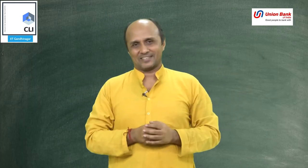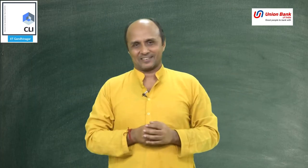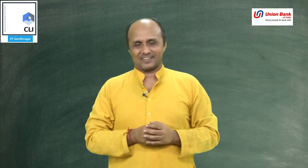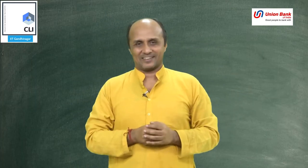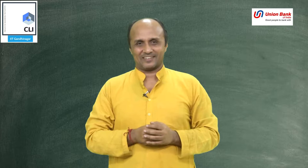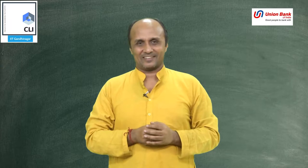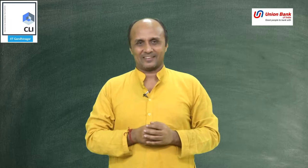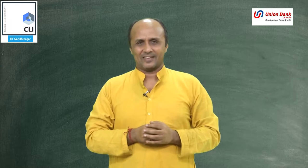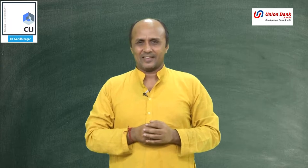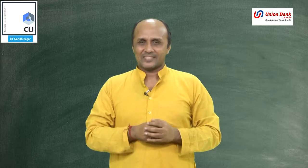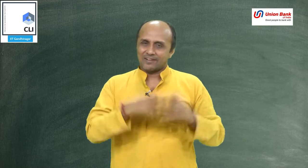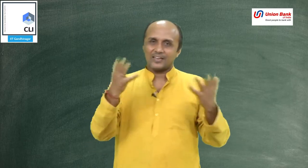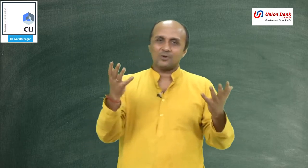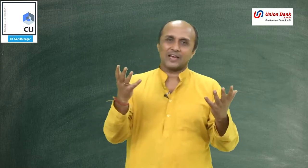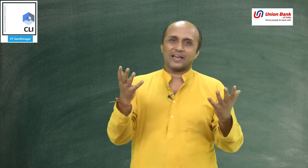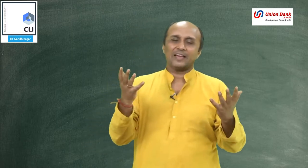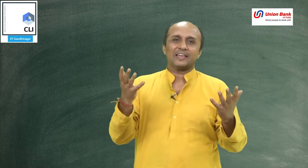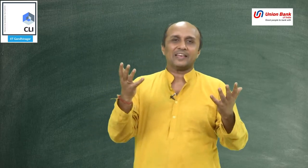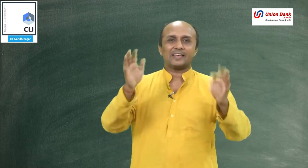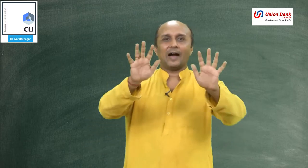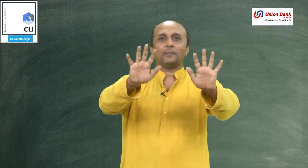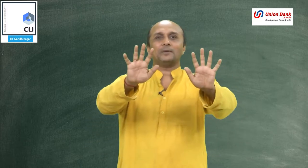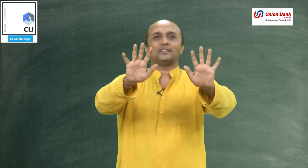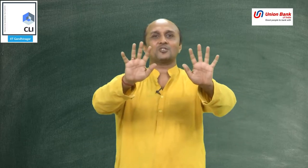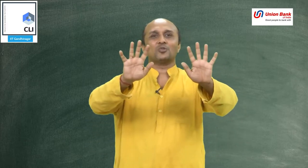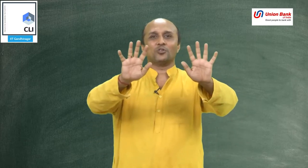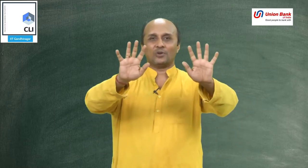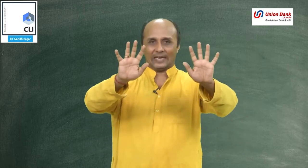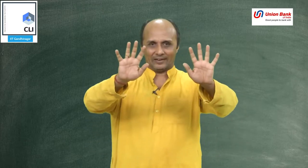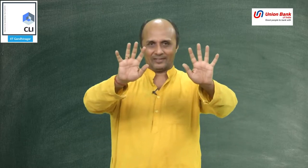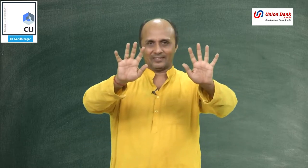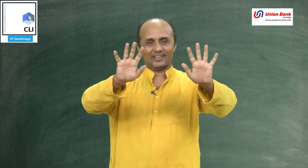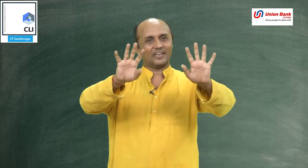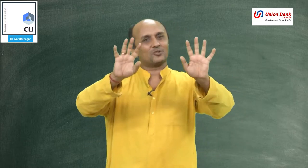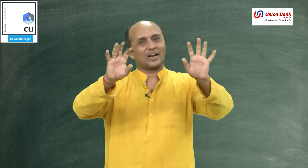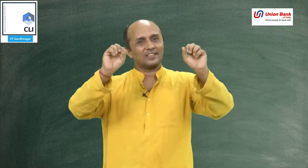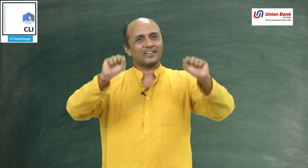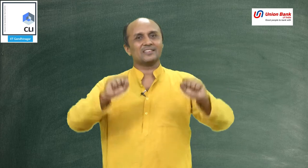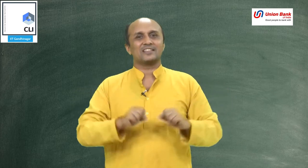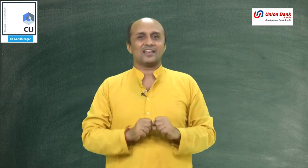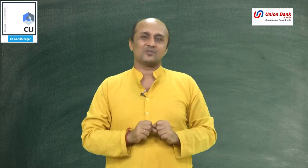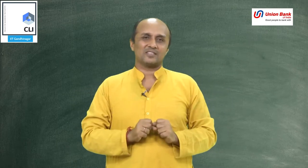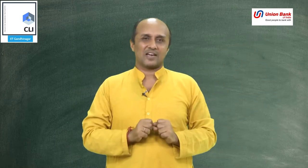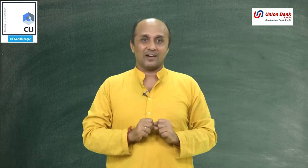सकते हैं सवाल ये होता है कि क्या हम अपनी 10 उंगलियों को लेकर 160 तक ही गिन सकते हैं या उससे ज्यादा